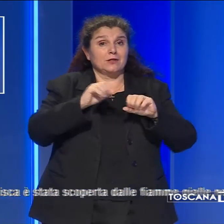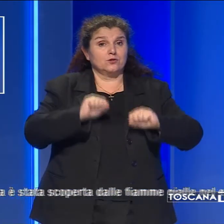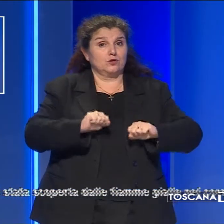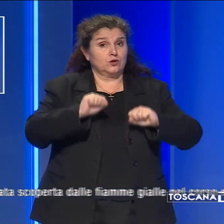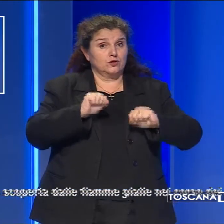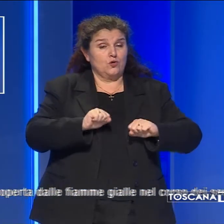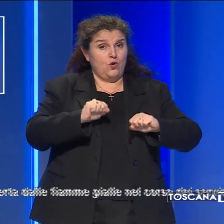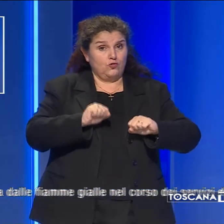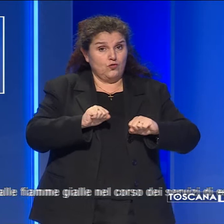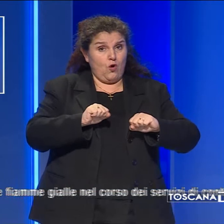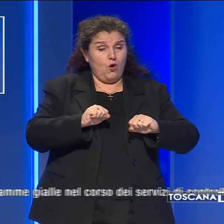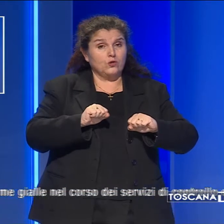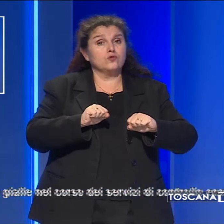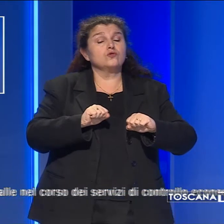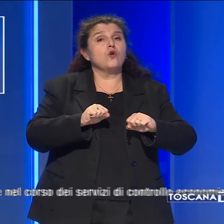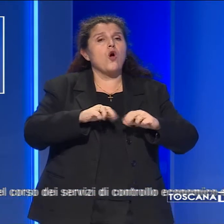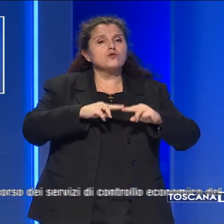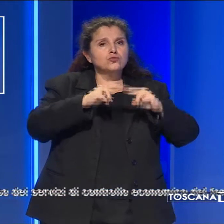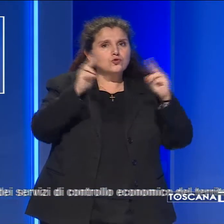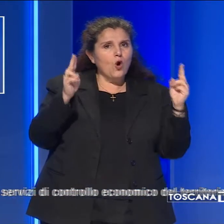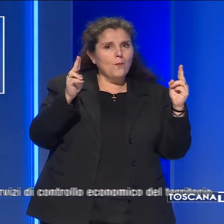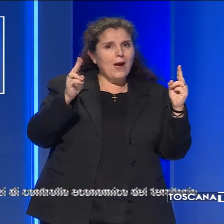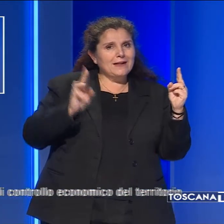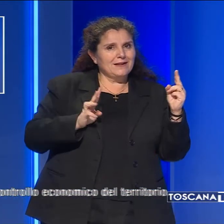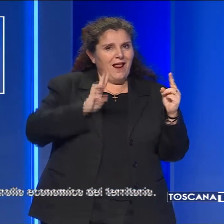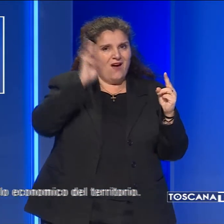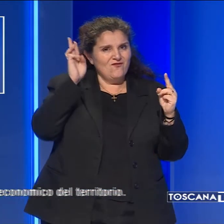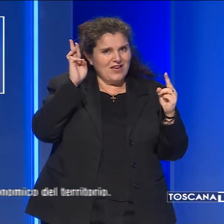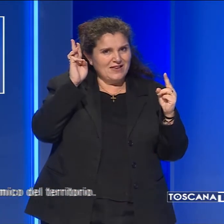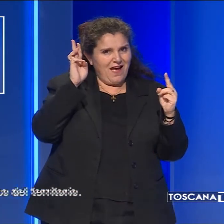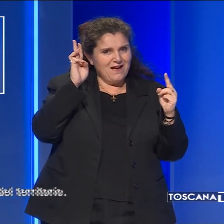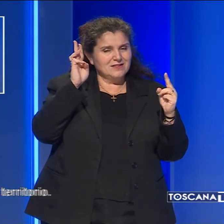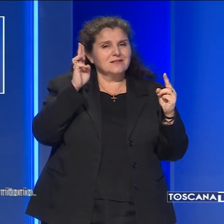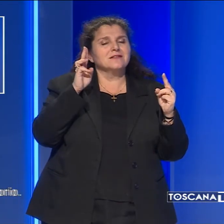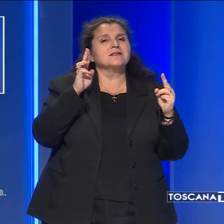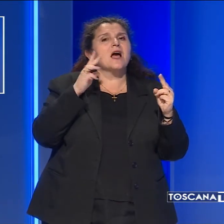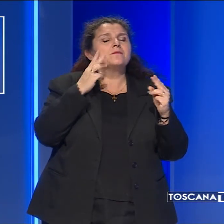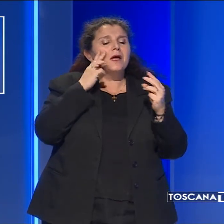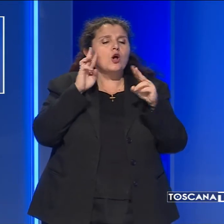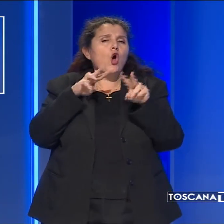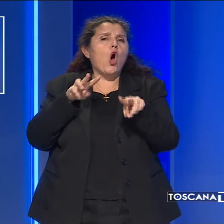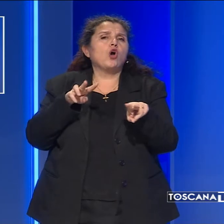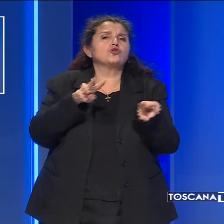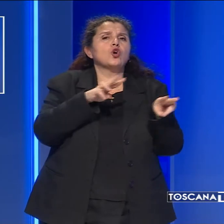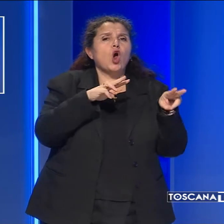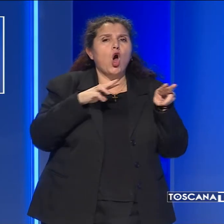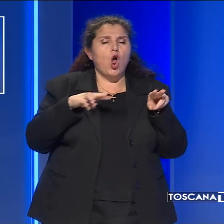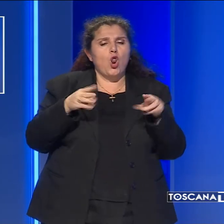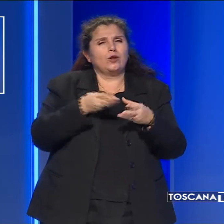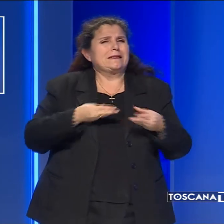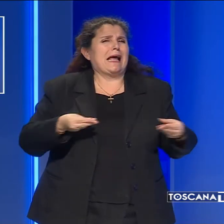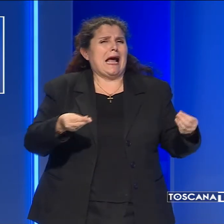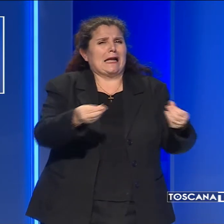soggiorno. La bisca è stata scoperta dalle fiamme gialle nel corso dei servizi di controllo economico del territorio.